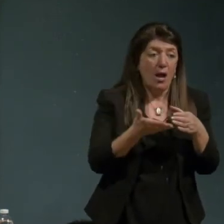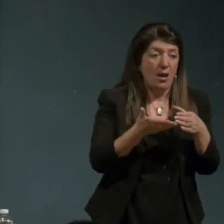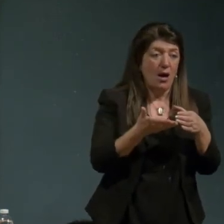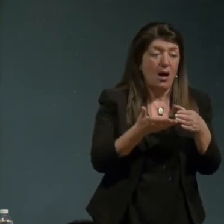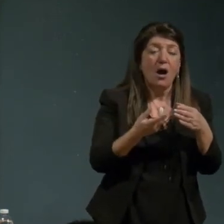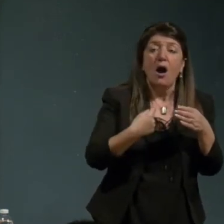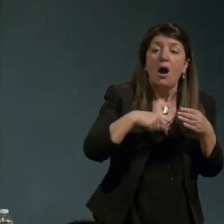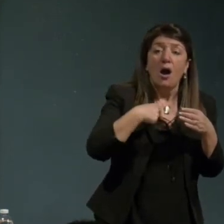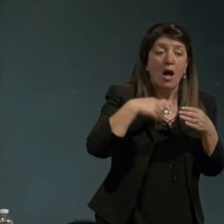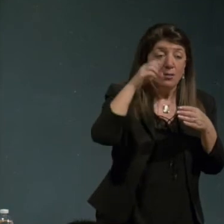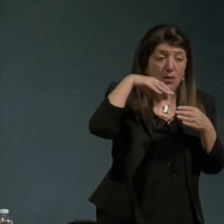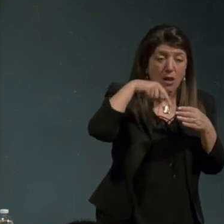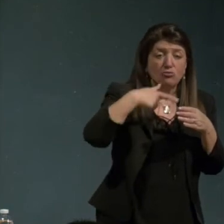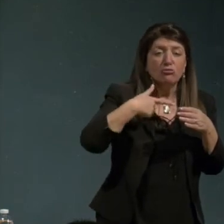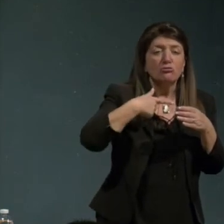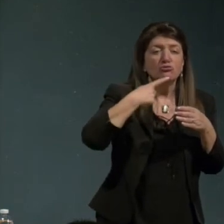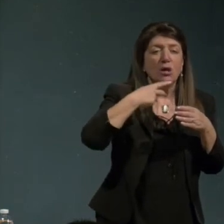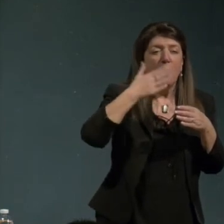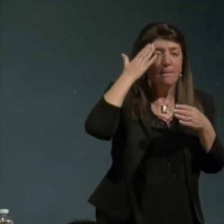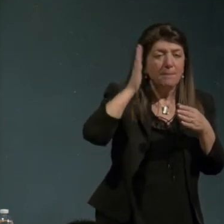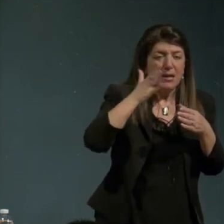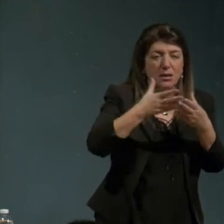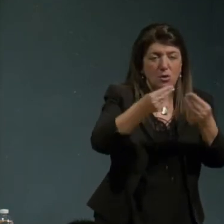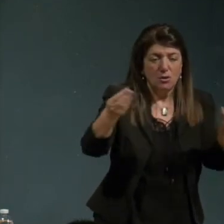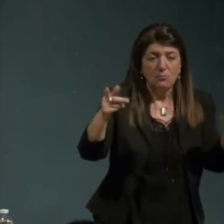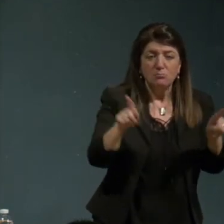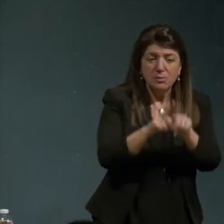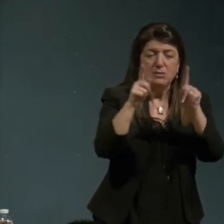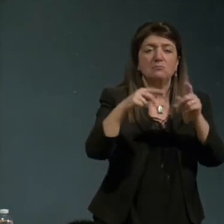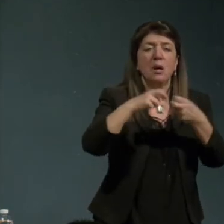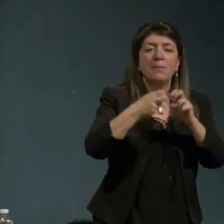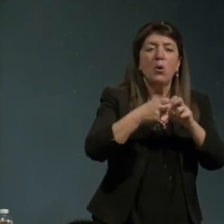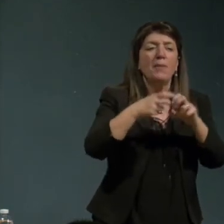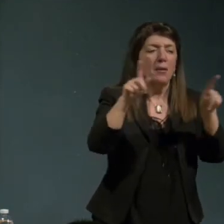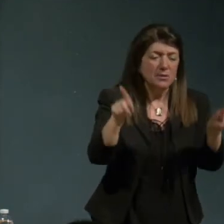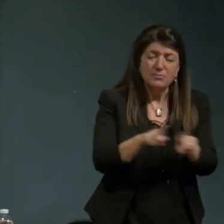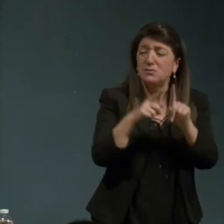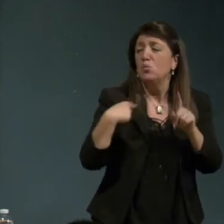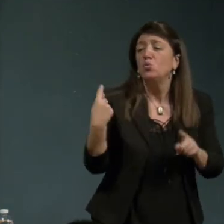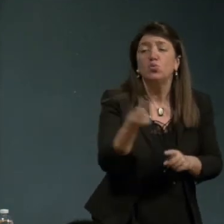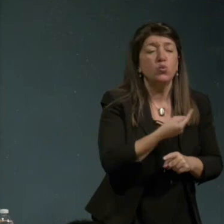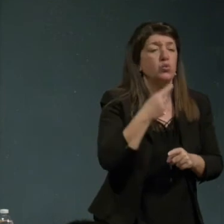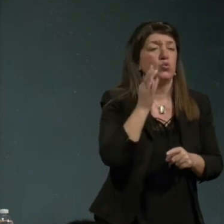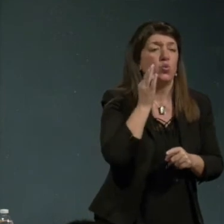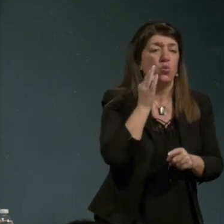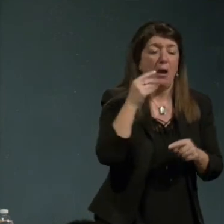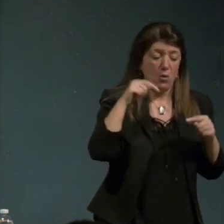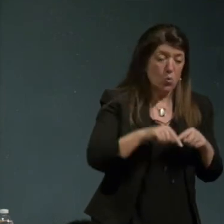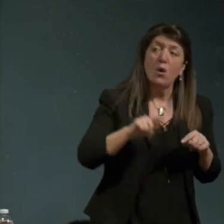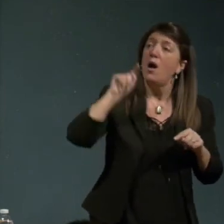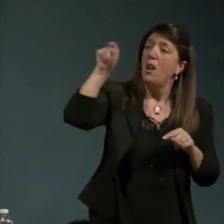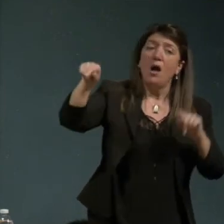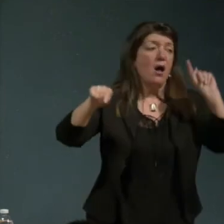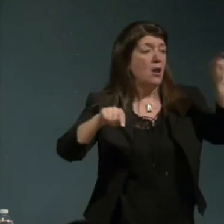pericolo gli stessi problemi fondamentali per tutte le umane che deve militare per